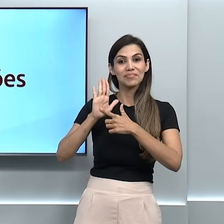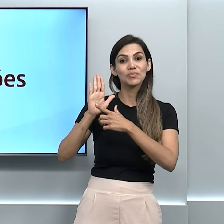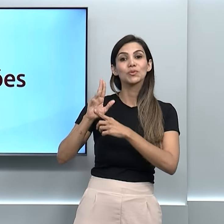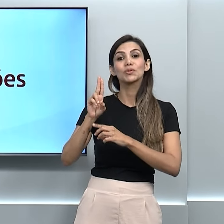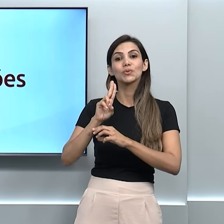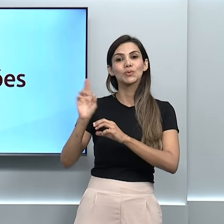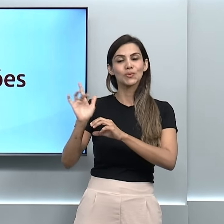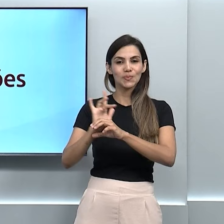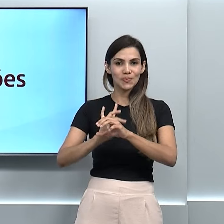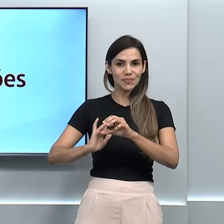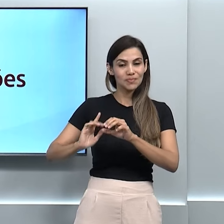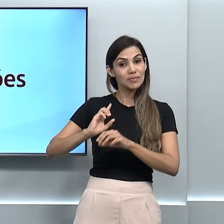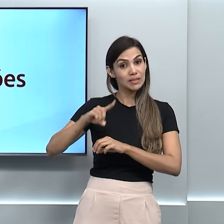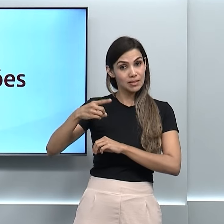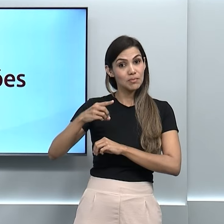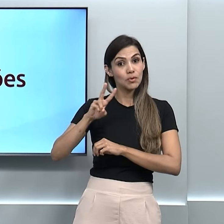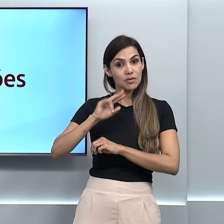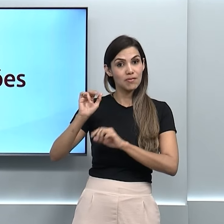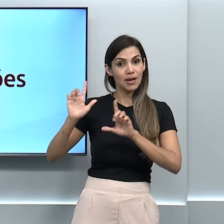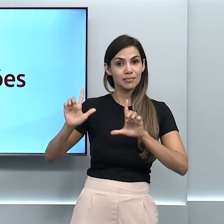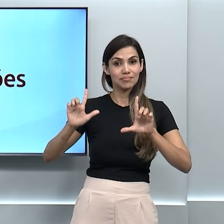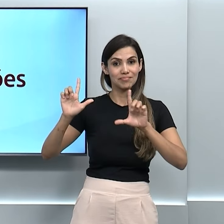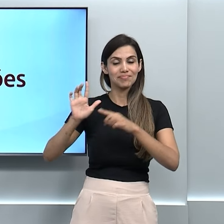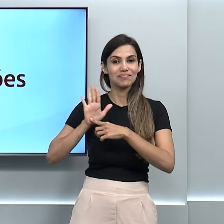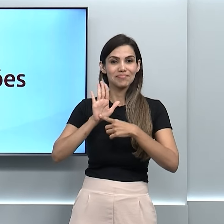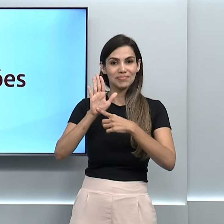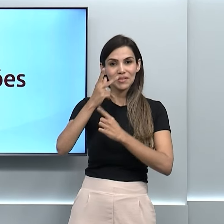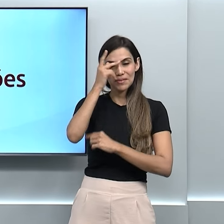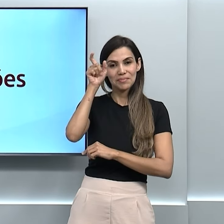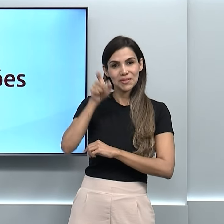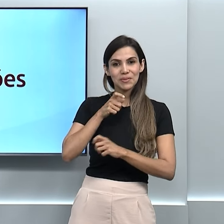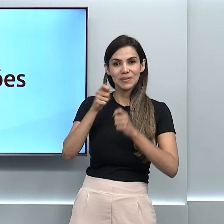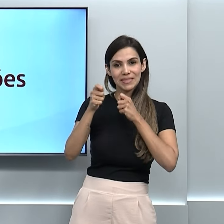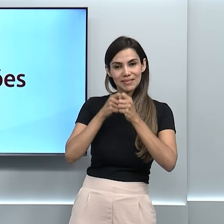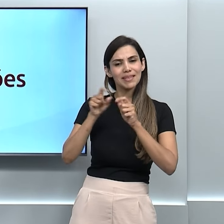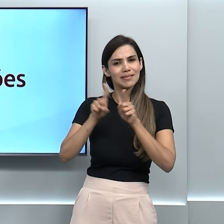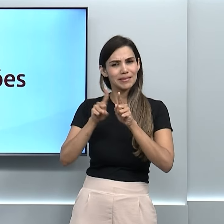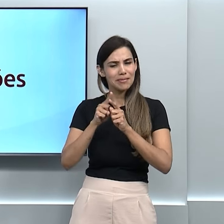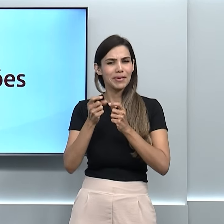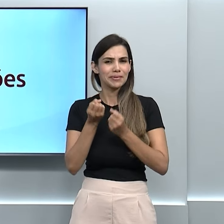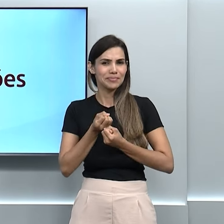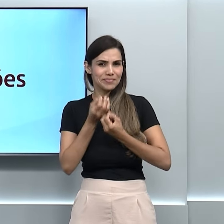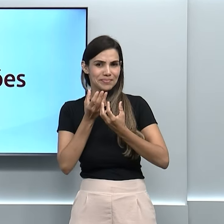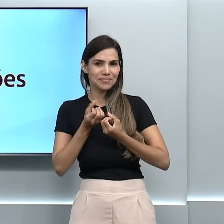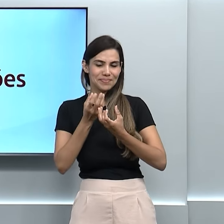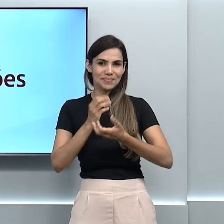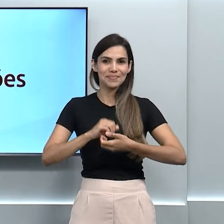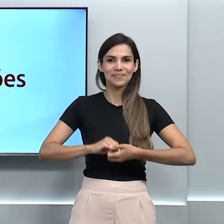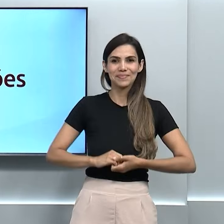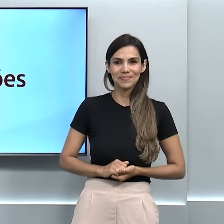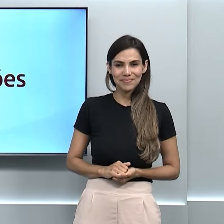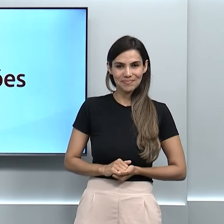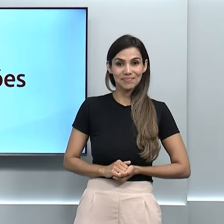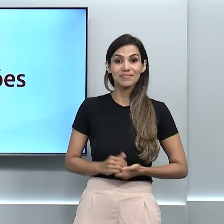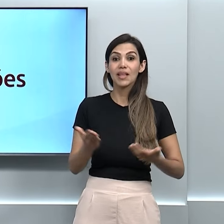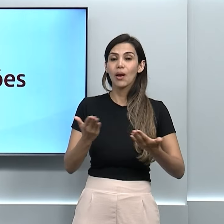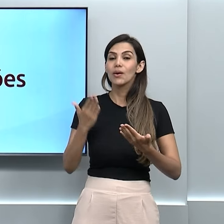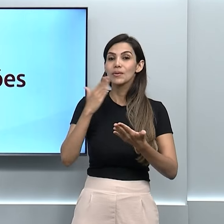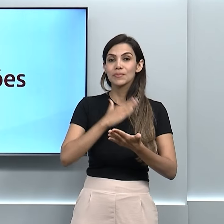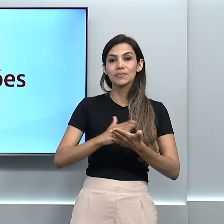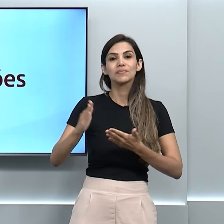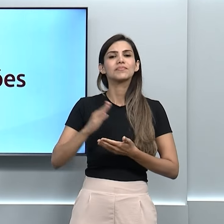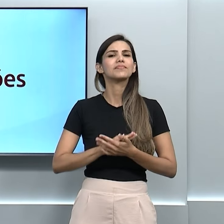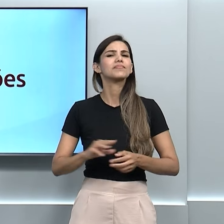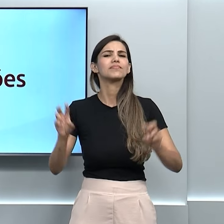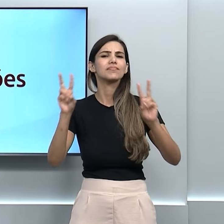programa. E daqui a pouco serão inseridos o nosso entrevistado e os nossos conteúdos de vídeo. E para começar, a gente